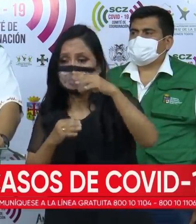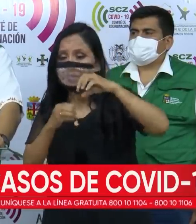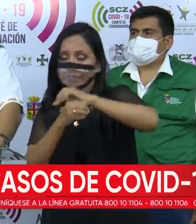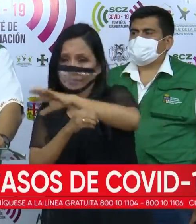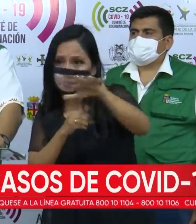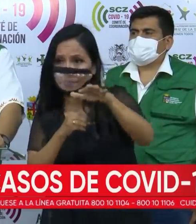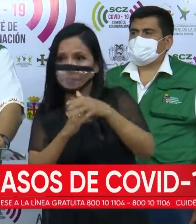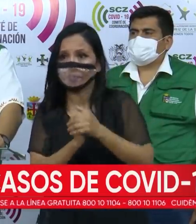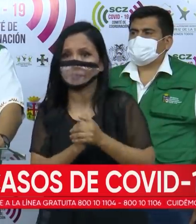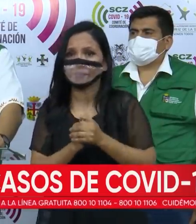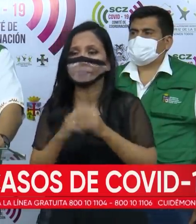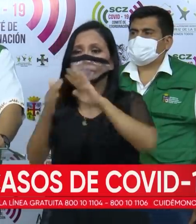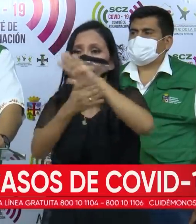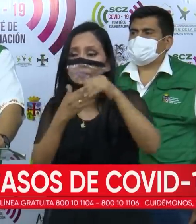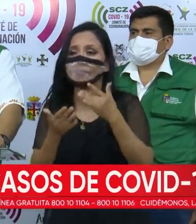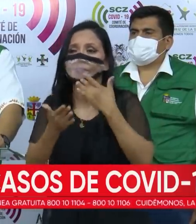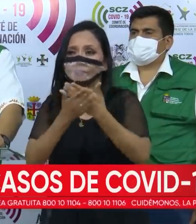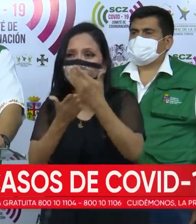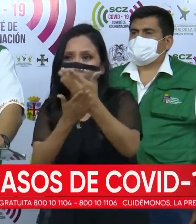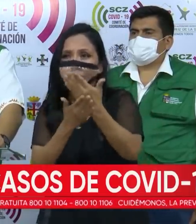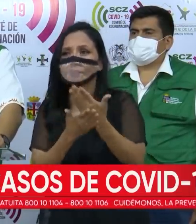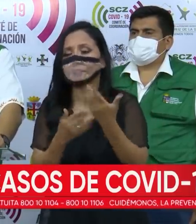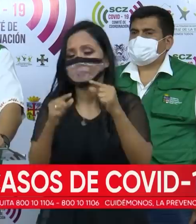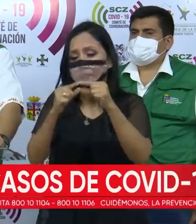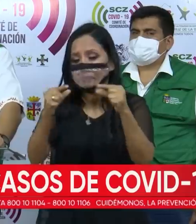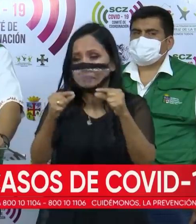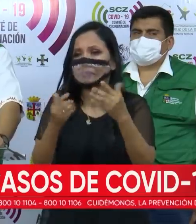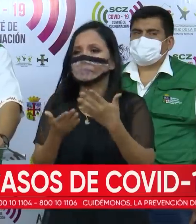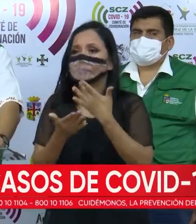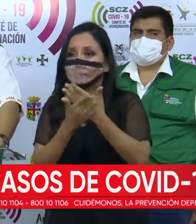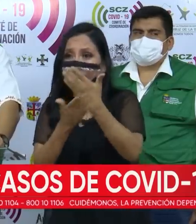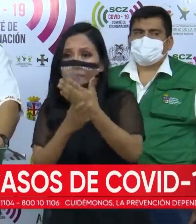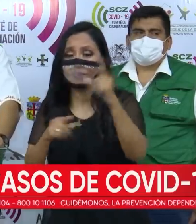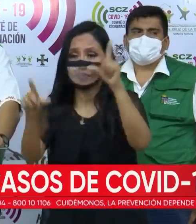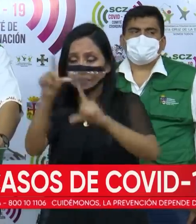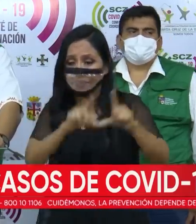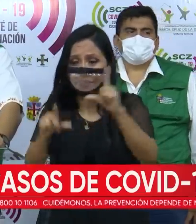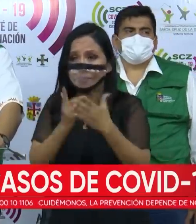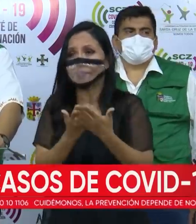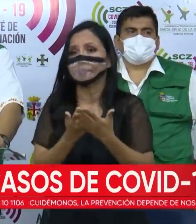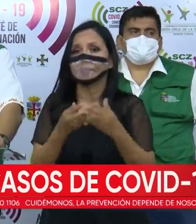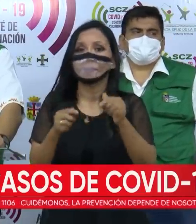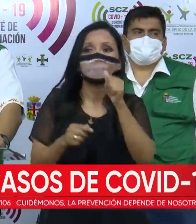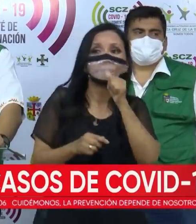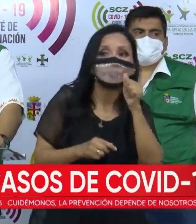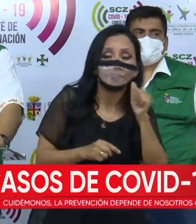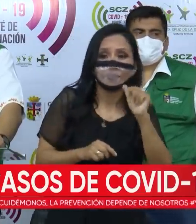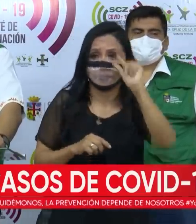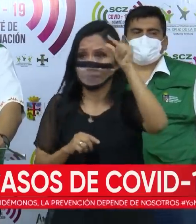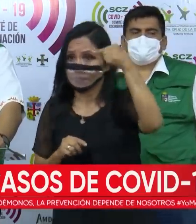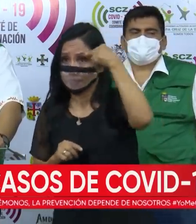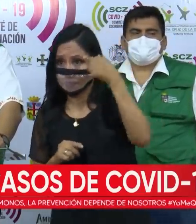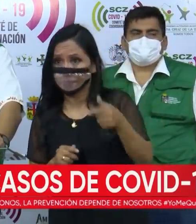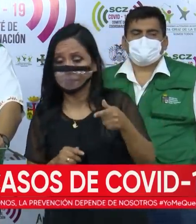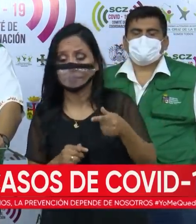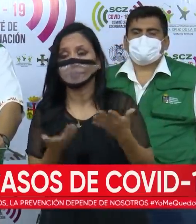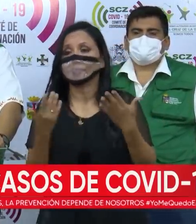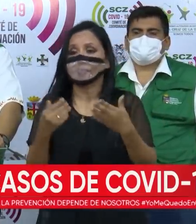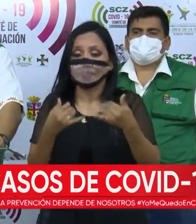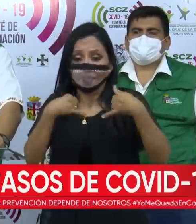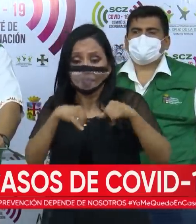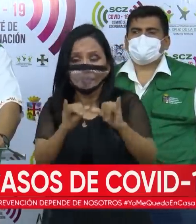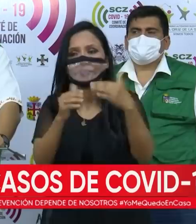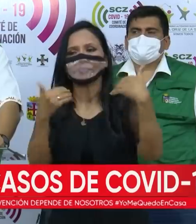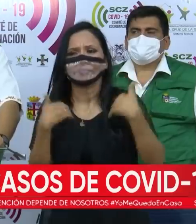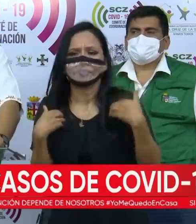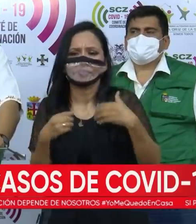contagio. Los reactivos que se han determinado haciendo una verificación de los laboratorios, tanto privados como públicos, nos indica que aún